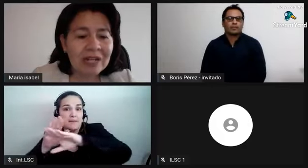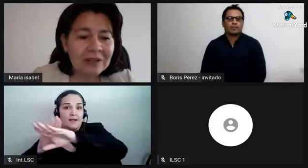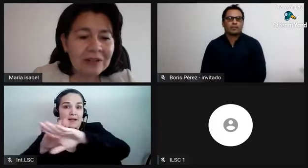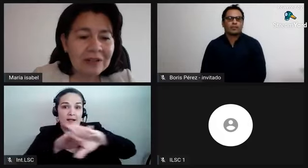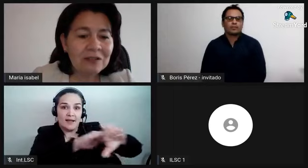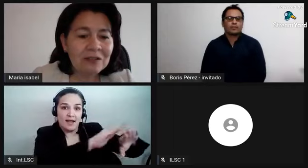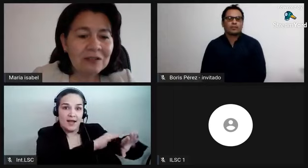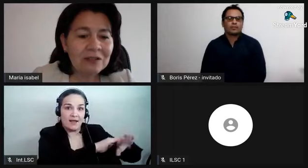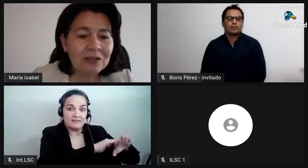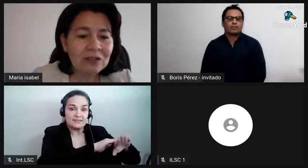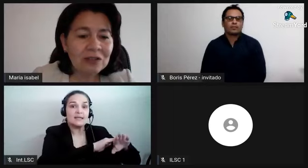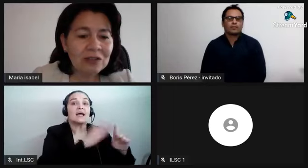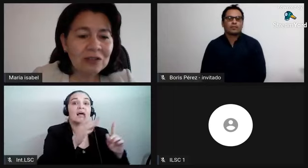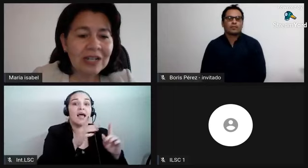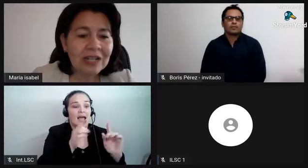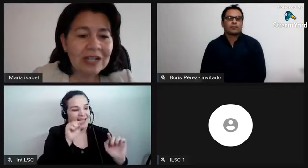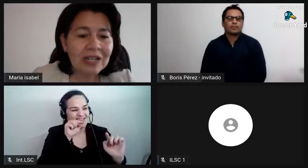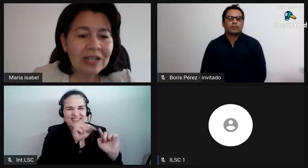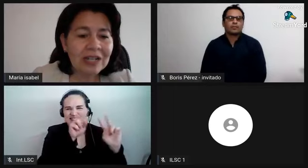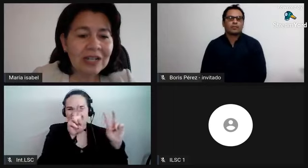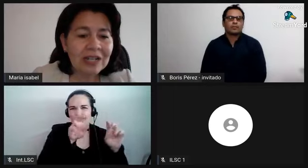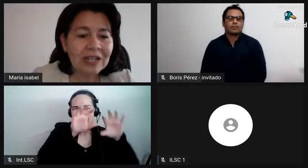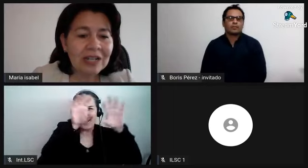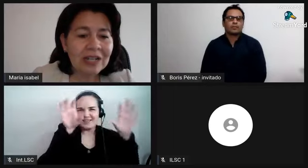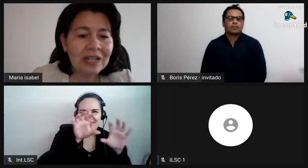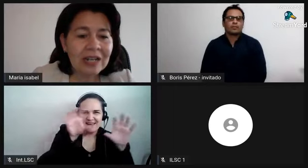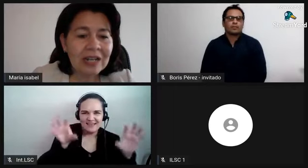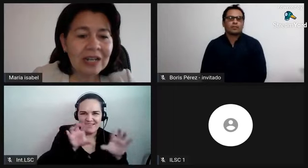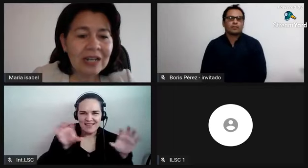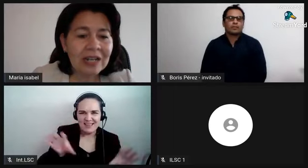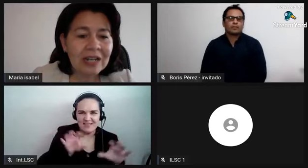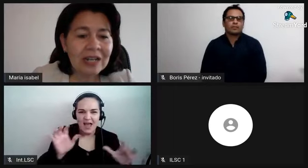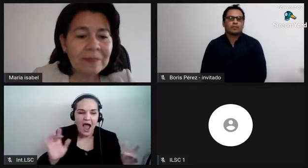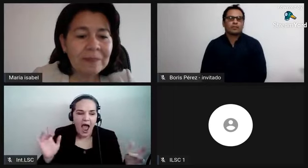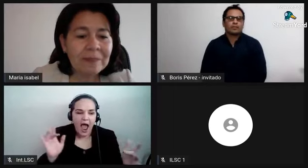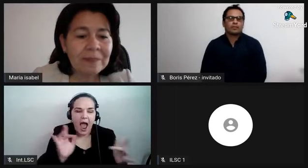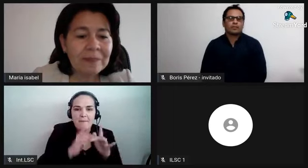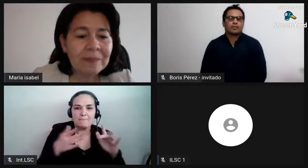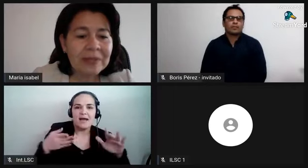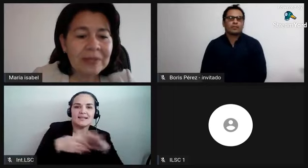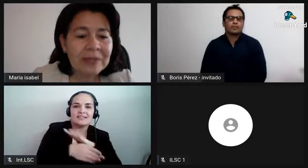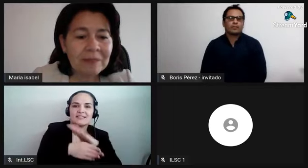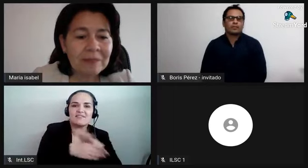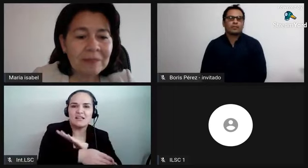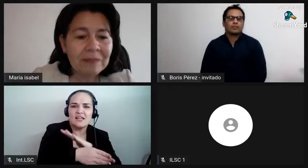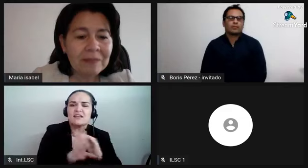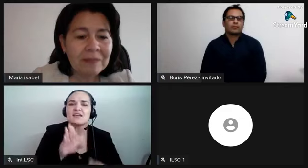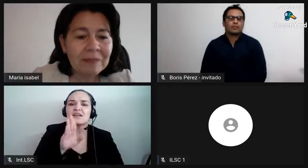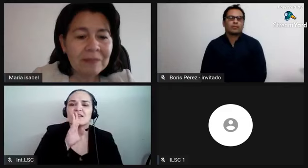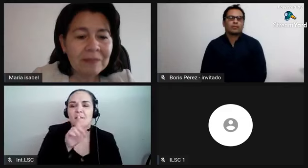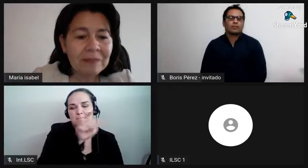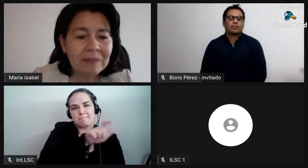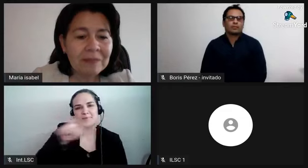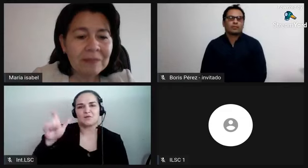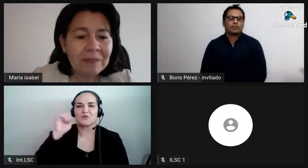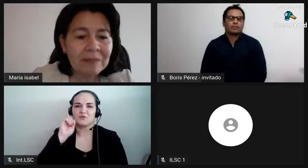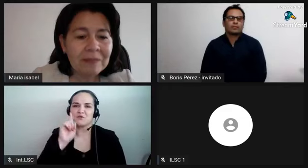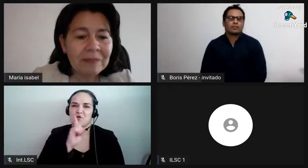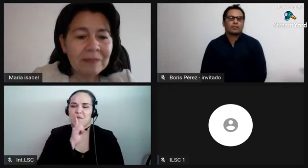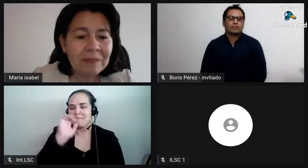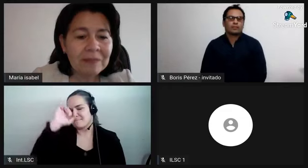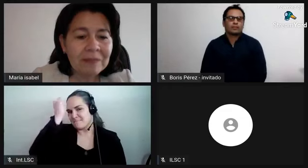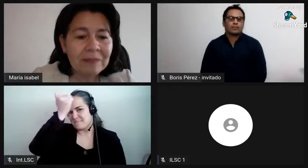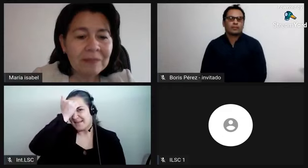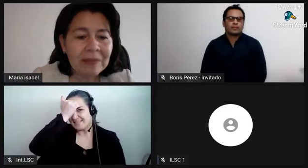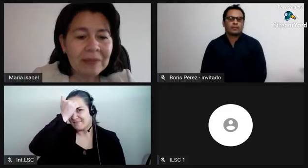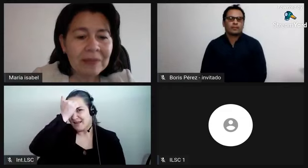programación accesible de la biblioteca luis ángel arango está principalmente pensada para beneficiar a las personas sordas